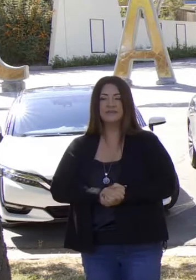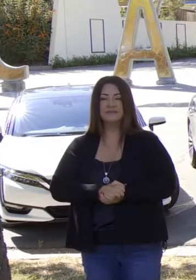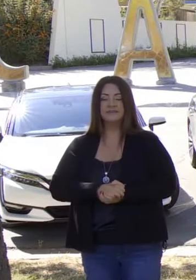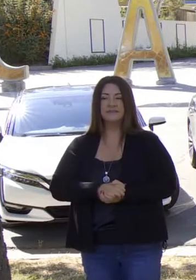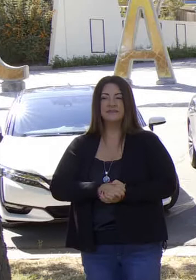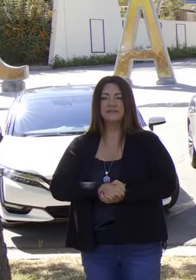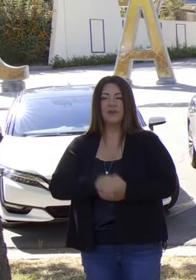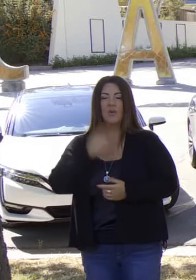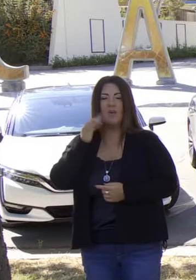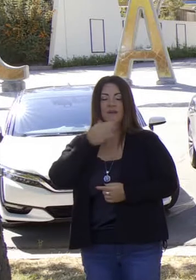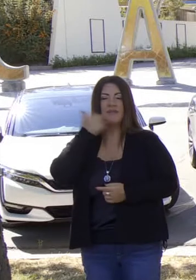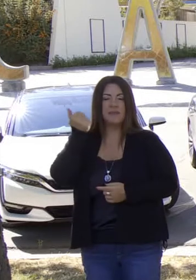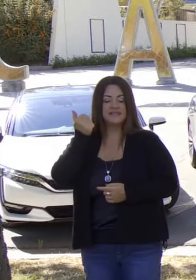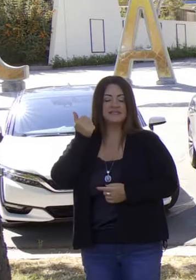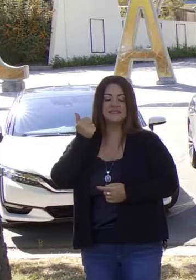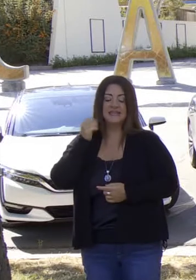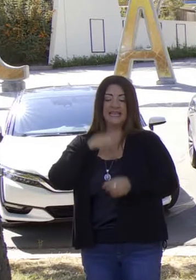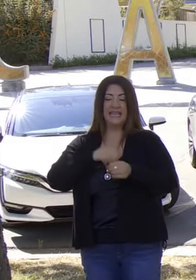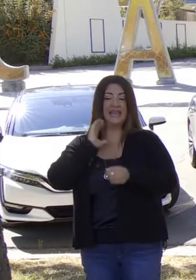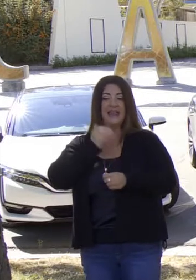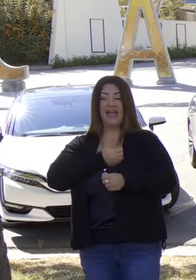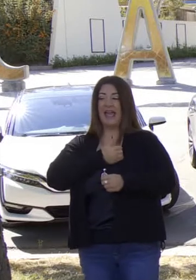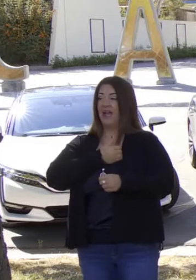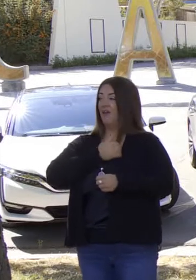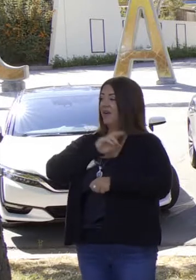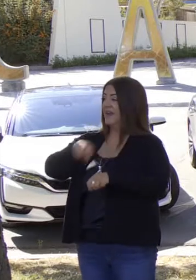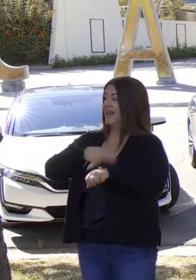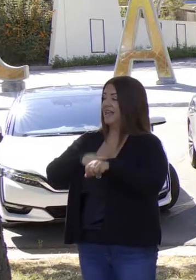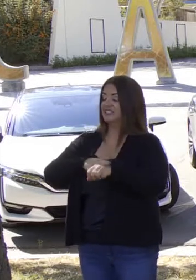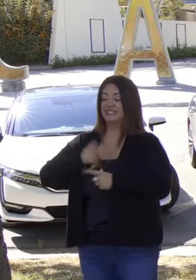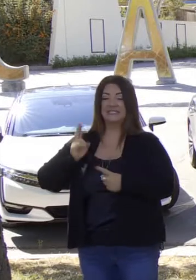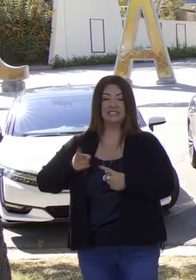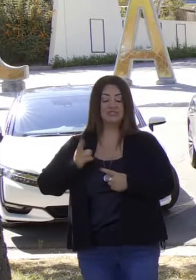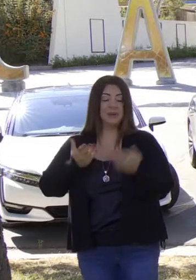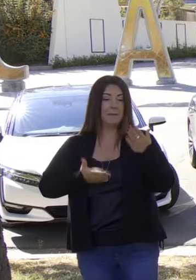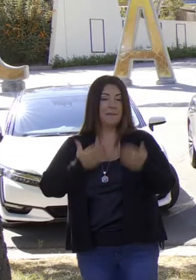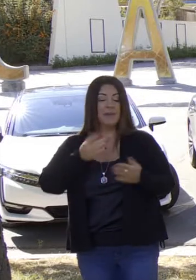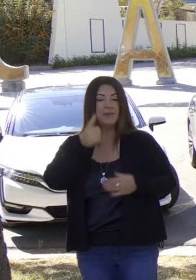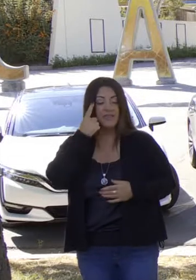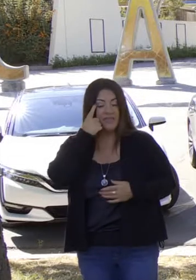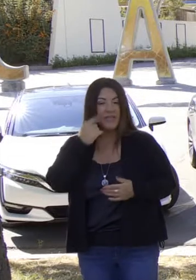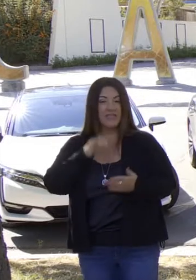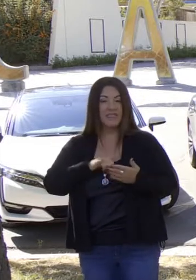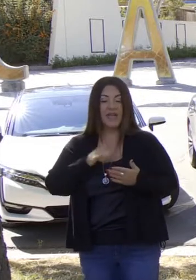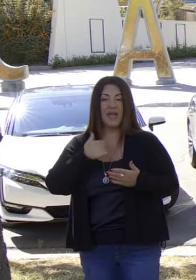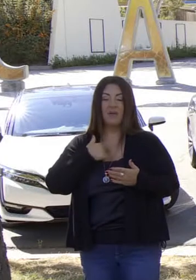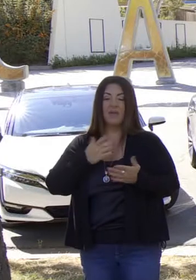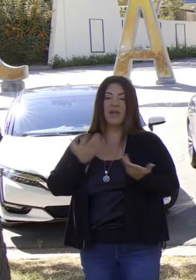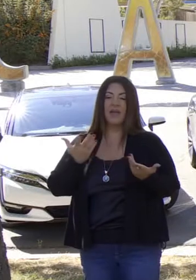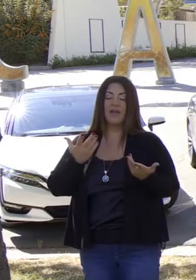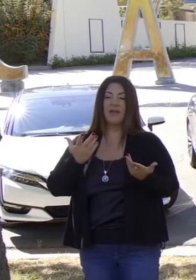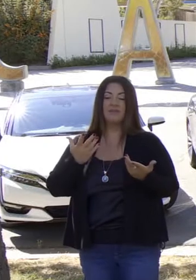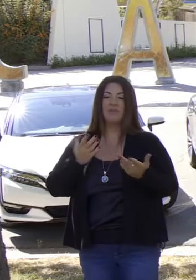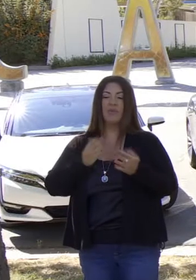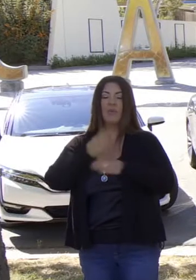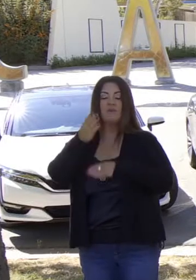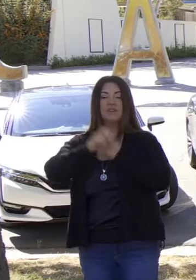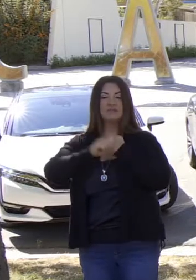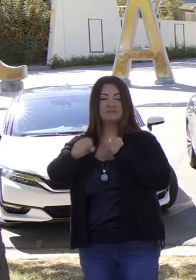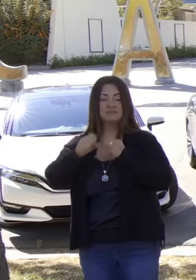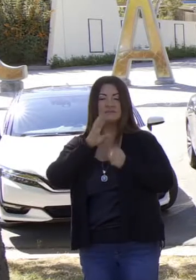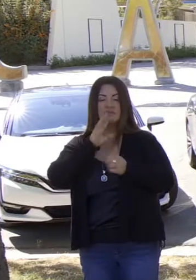inteligentes y brillantes, una de las más brillantes en la historia de nuestro país, tal vez suene como